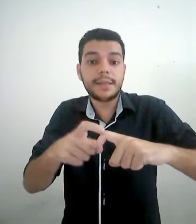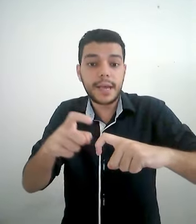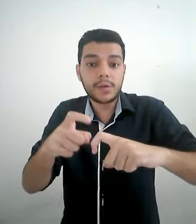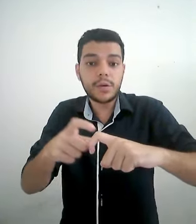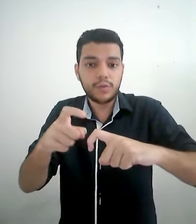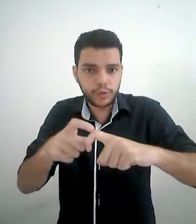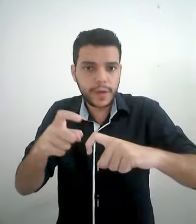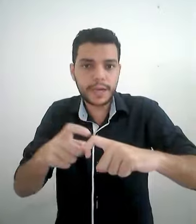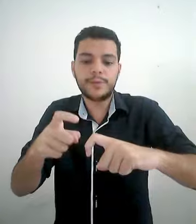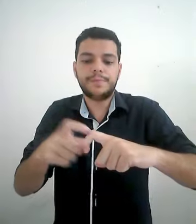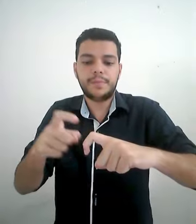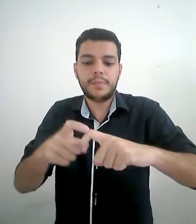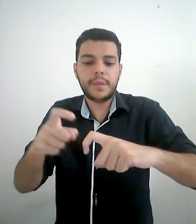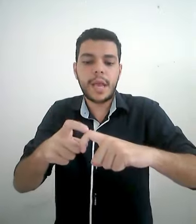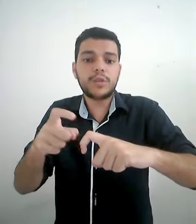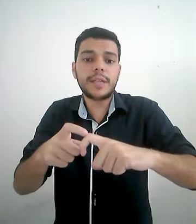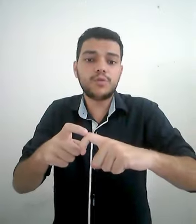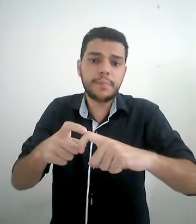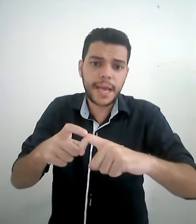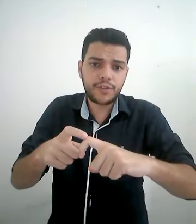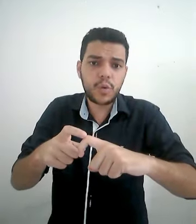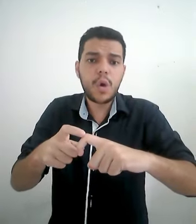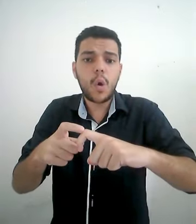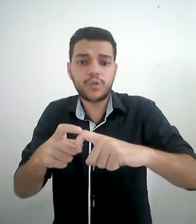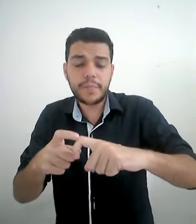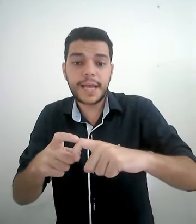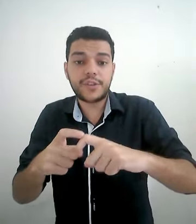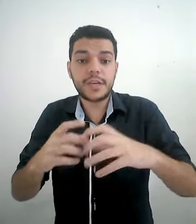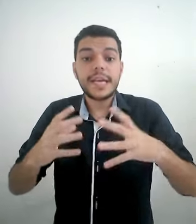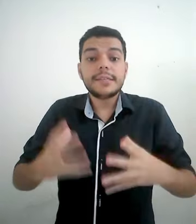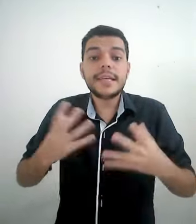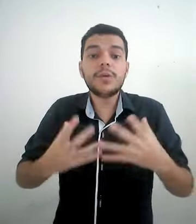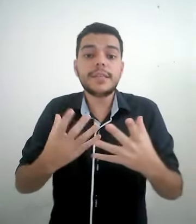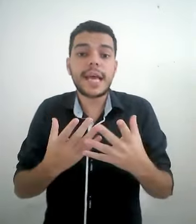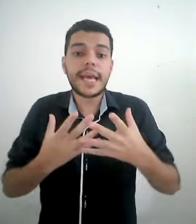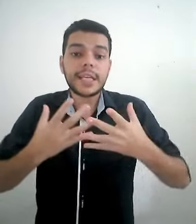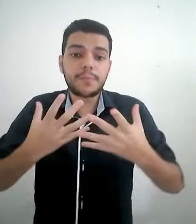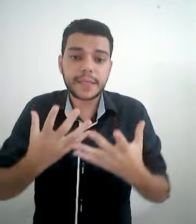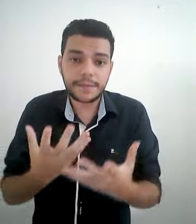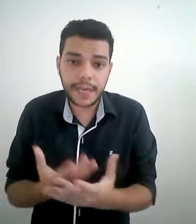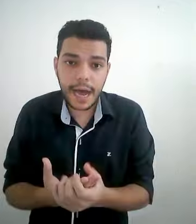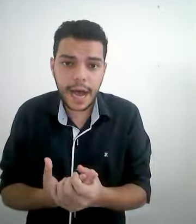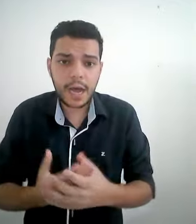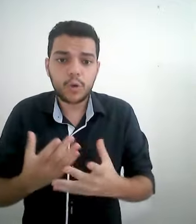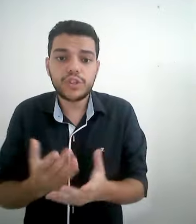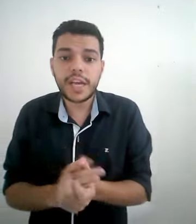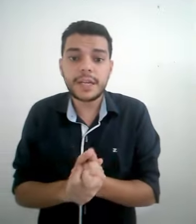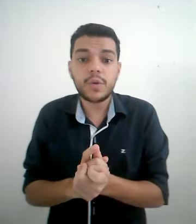martelo no joelho. É o sinal de médico ou de médica. Se eu quiser especificar o gênero,